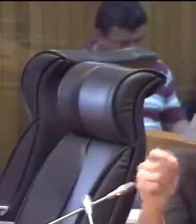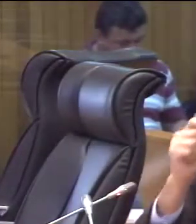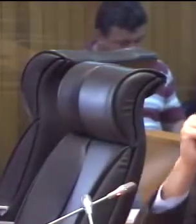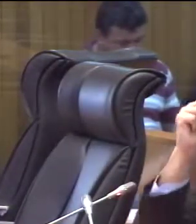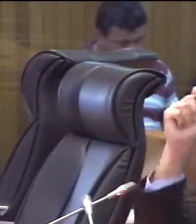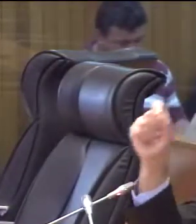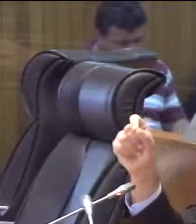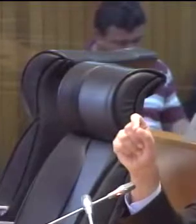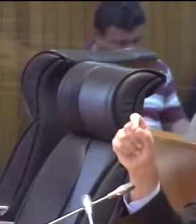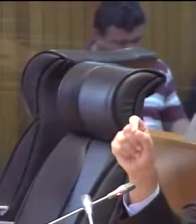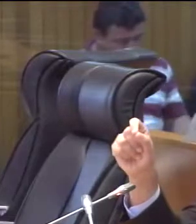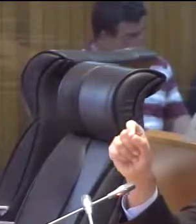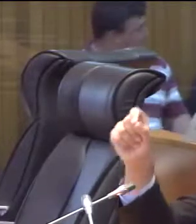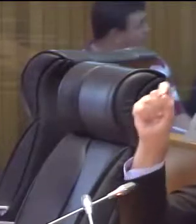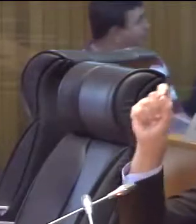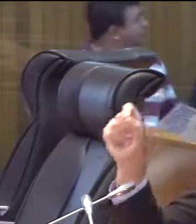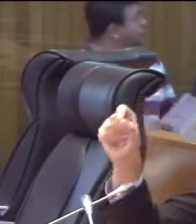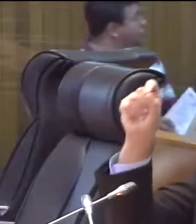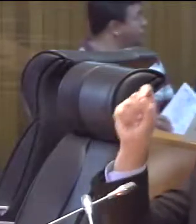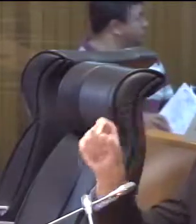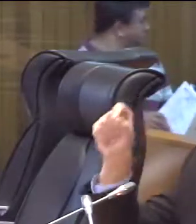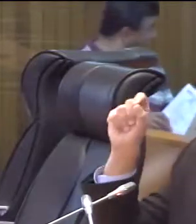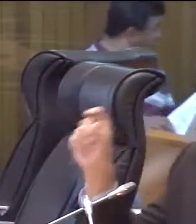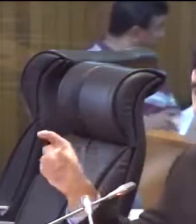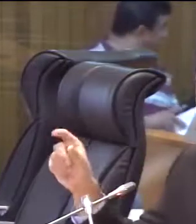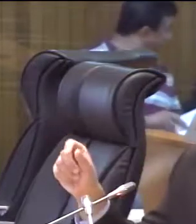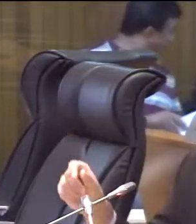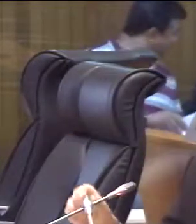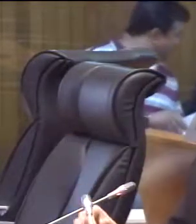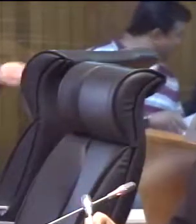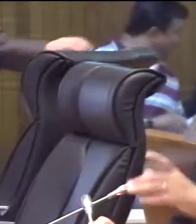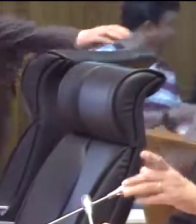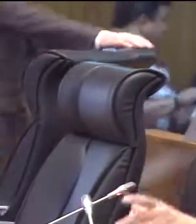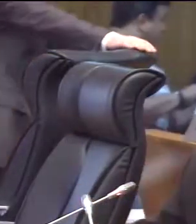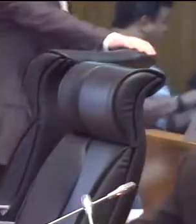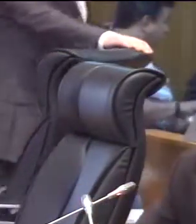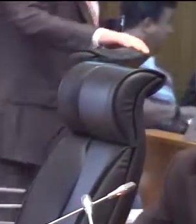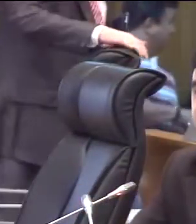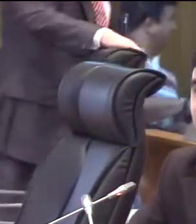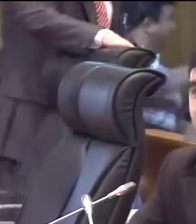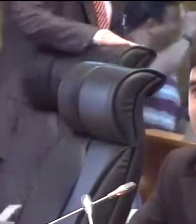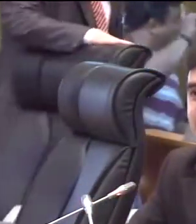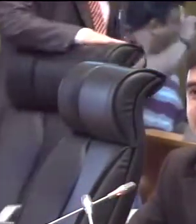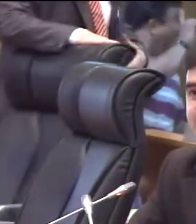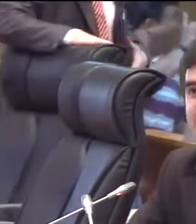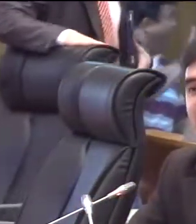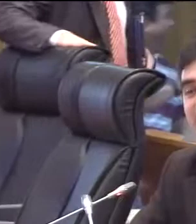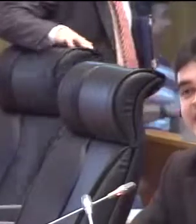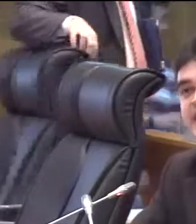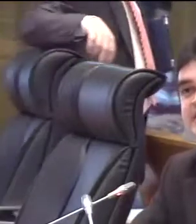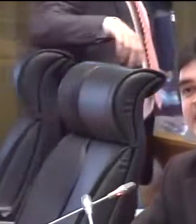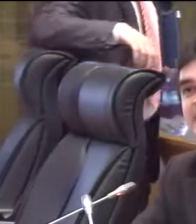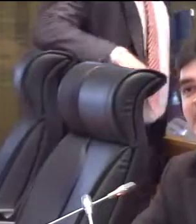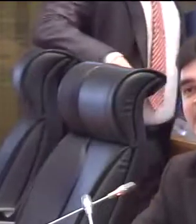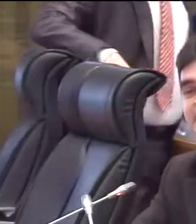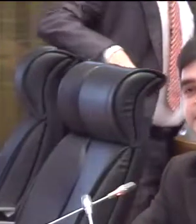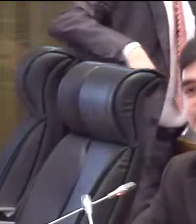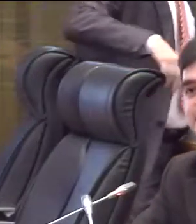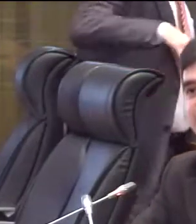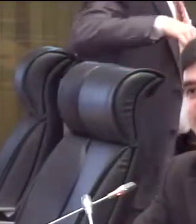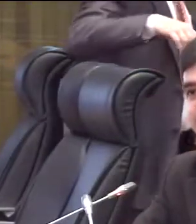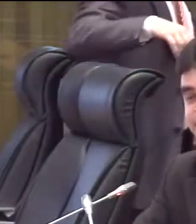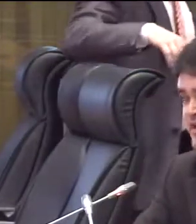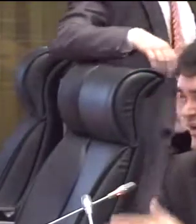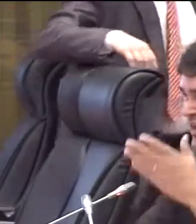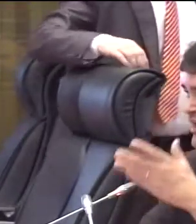disciplinar a autonomia financeira da UEMA para depois a gente poder fazer a cobrança devida a quem tem